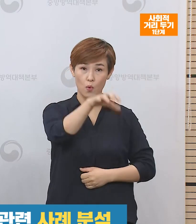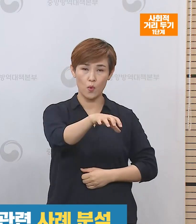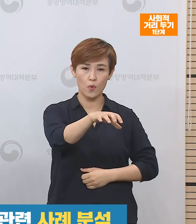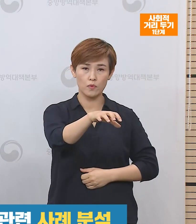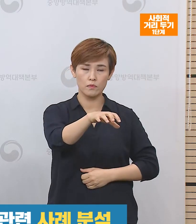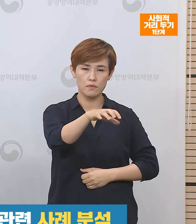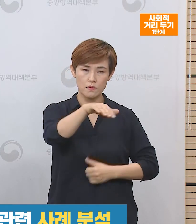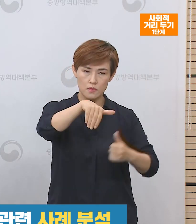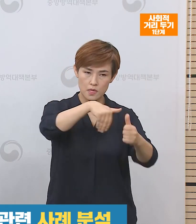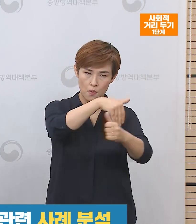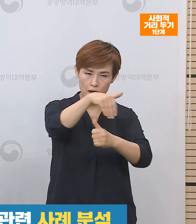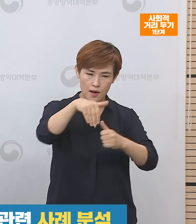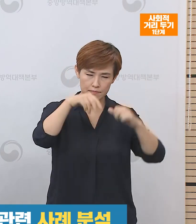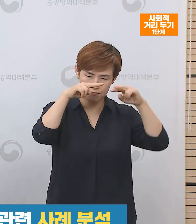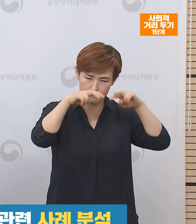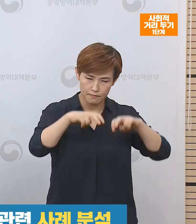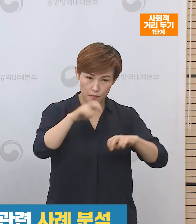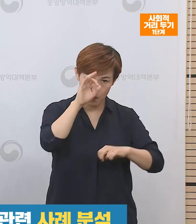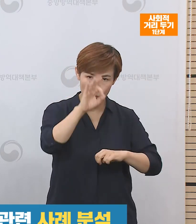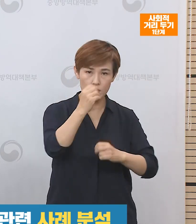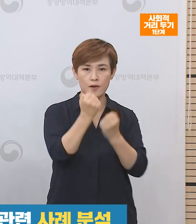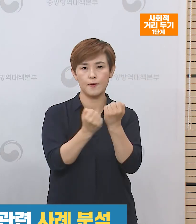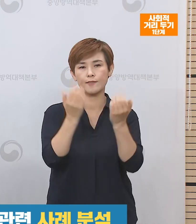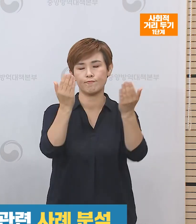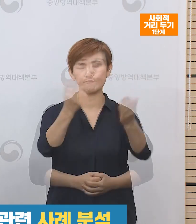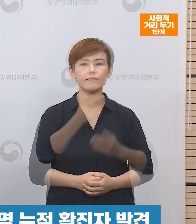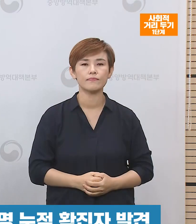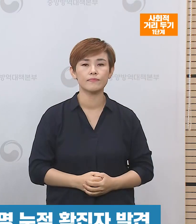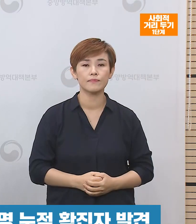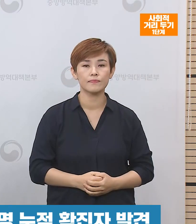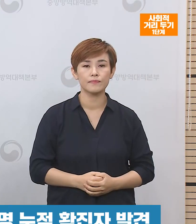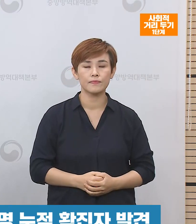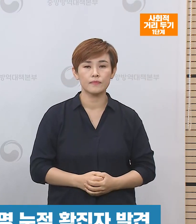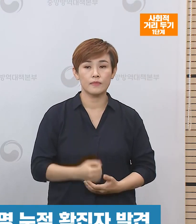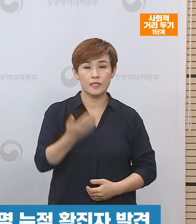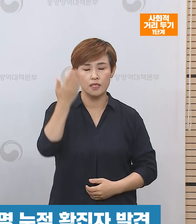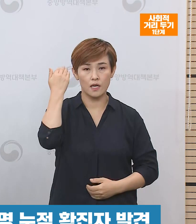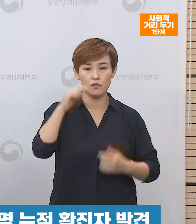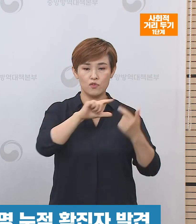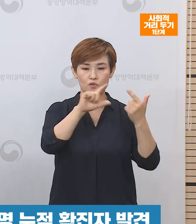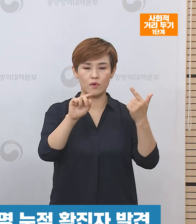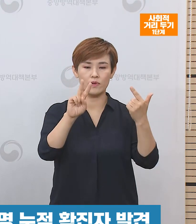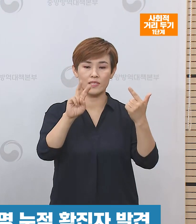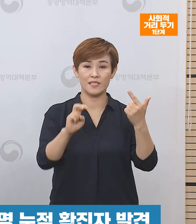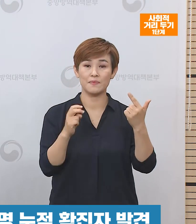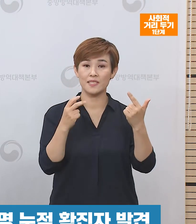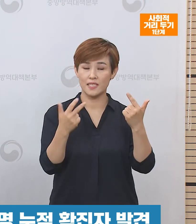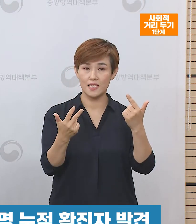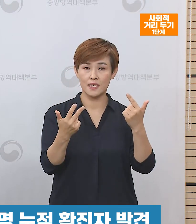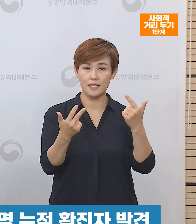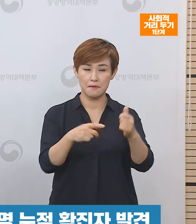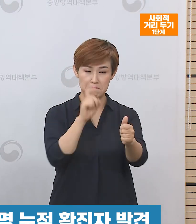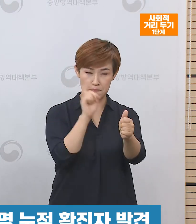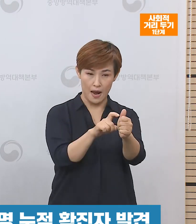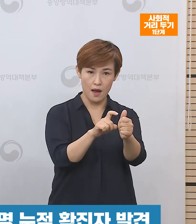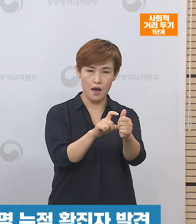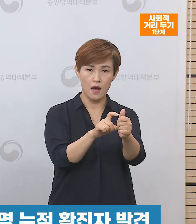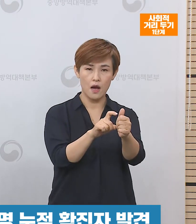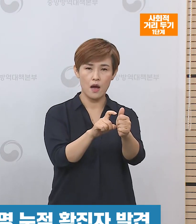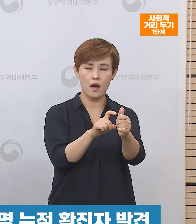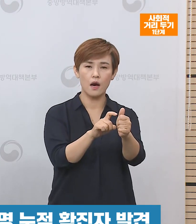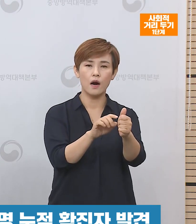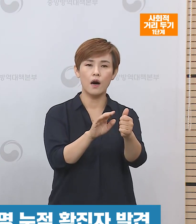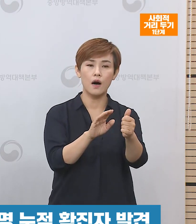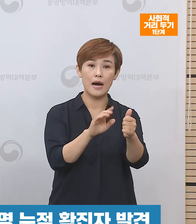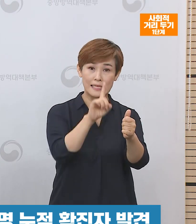분석해서 말씀드리도록 하겠습니다. 지난 6월 27일 지표 환자가 확진된 후